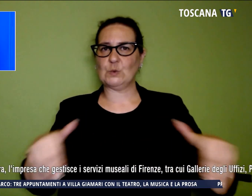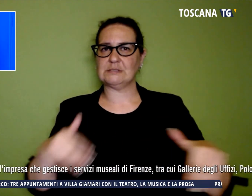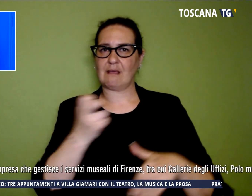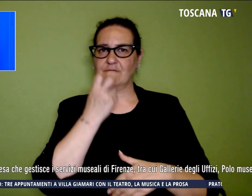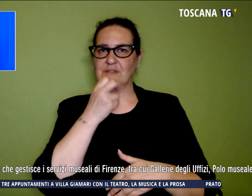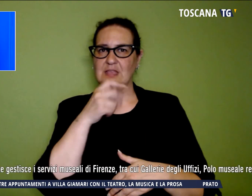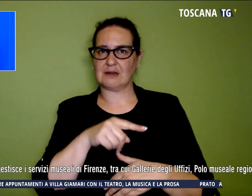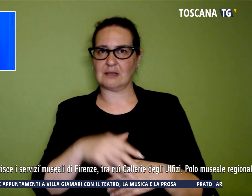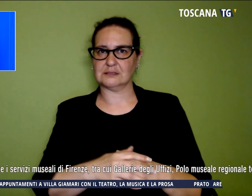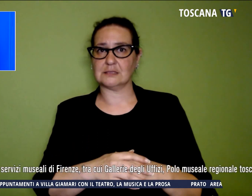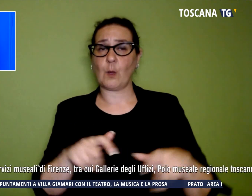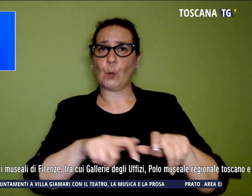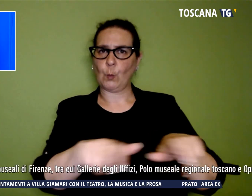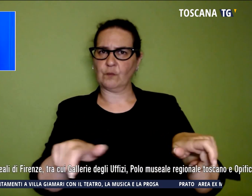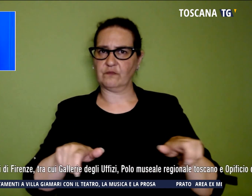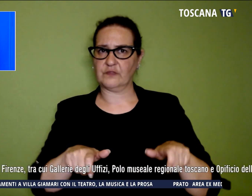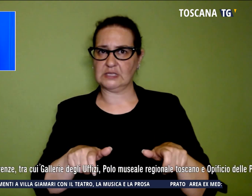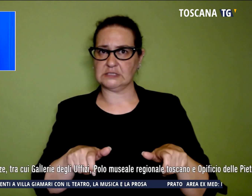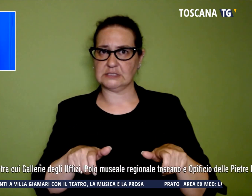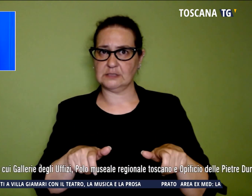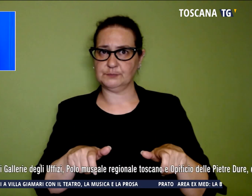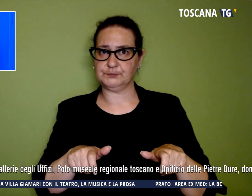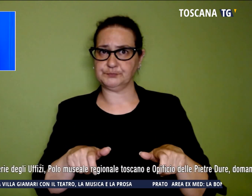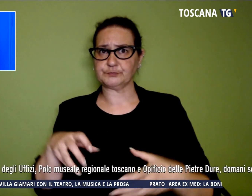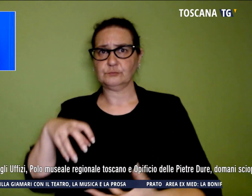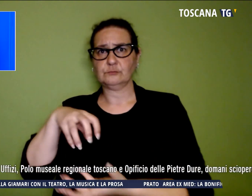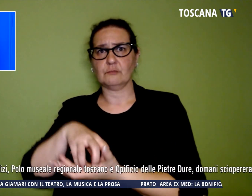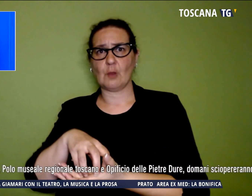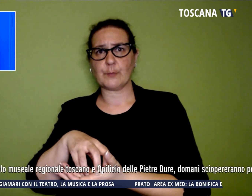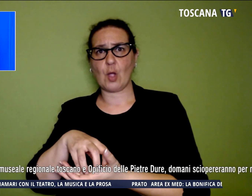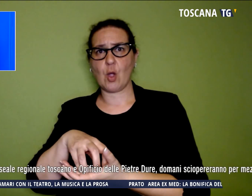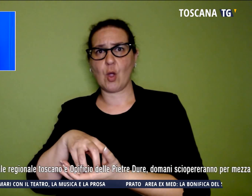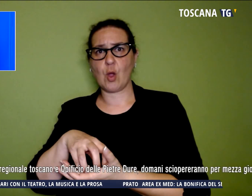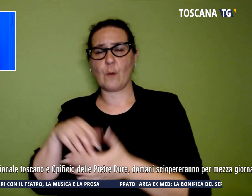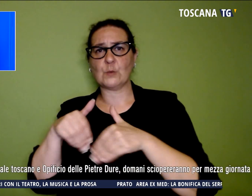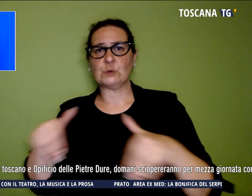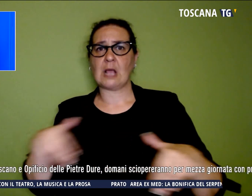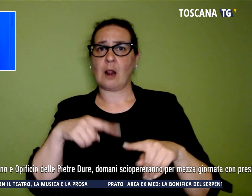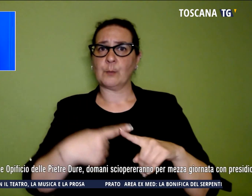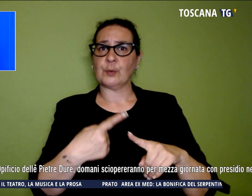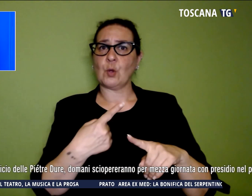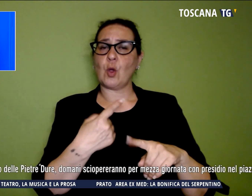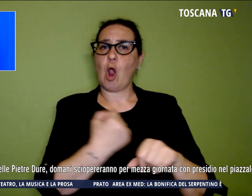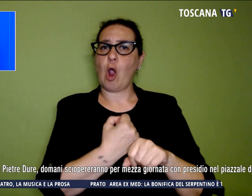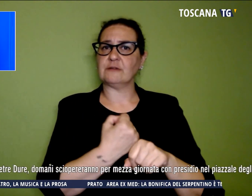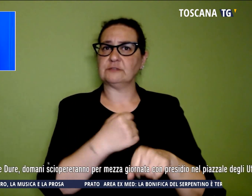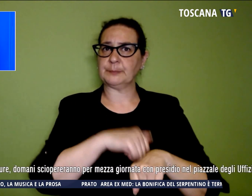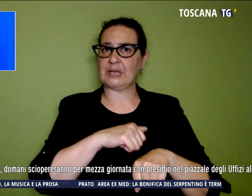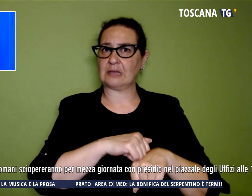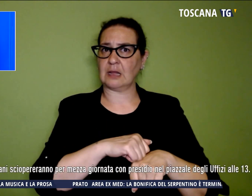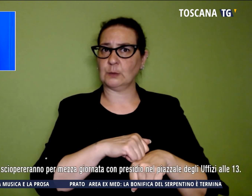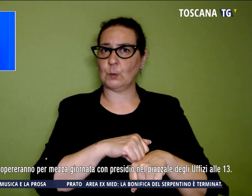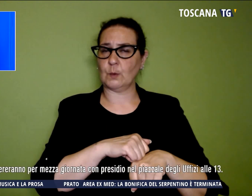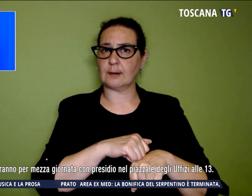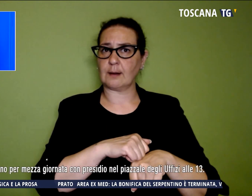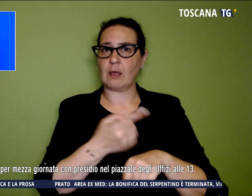cui gli uffizi, il polo museale e l'opificio delle pietre dure, domani sciopereranno per